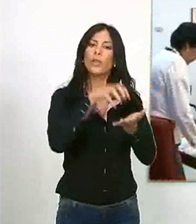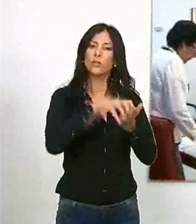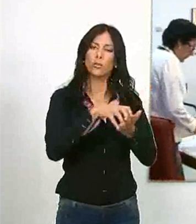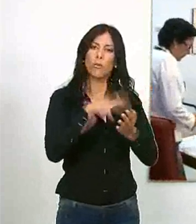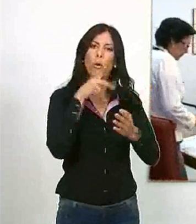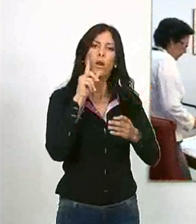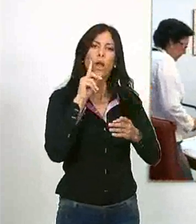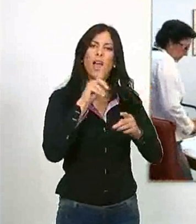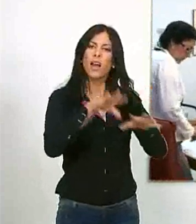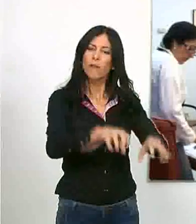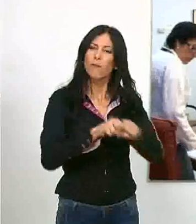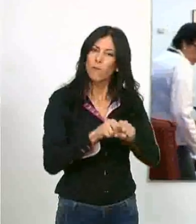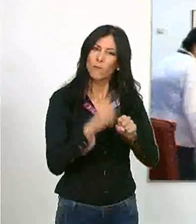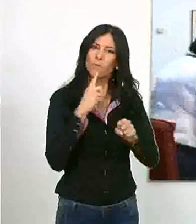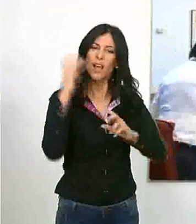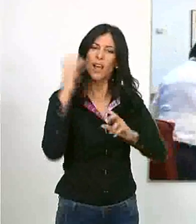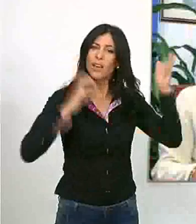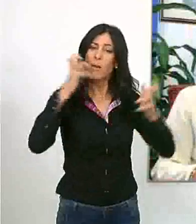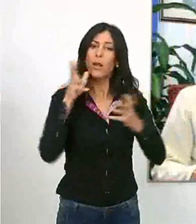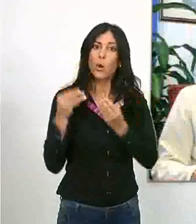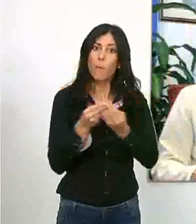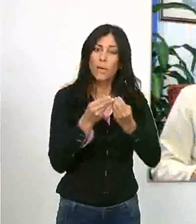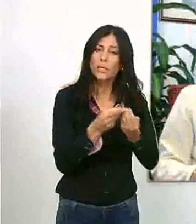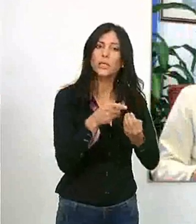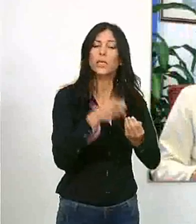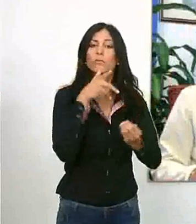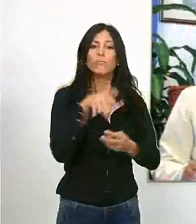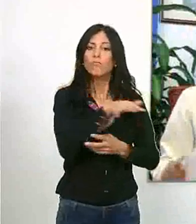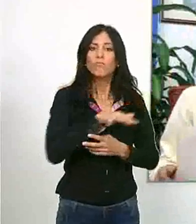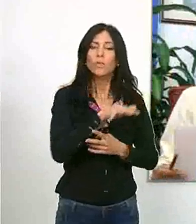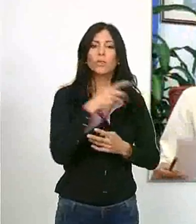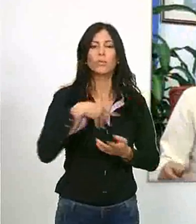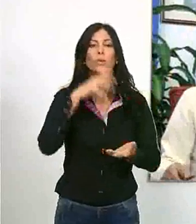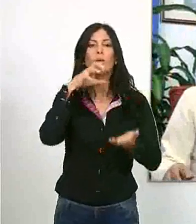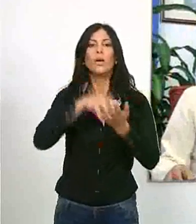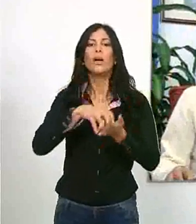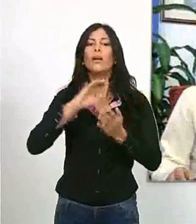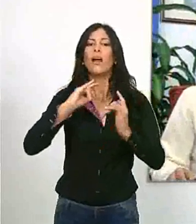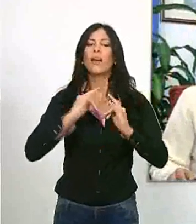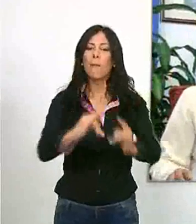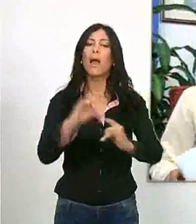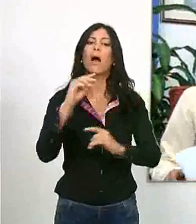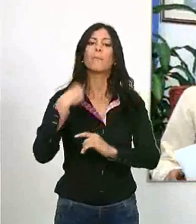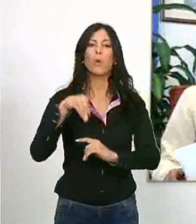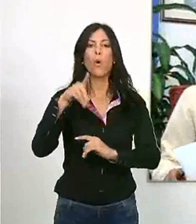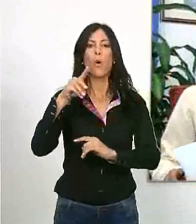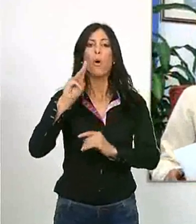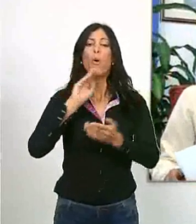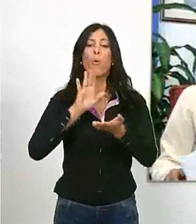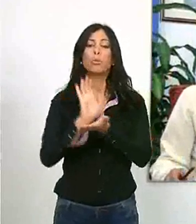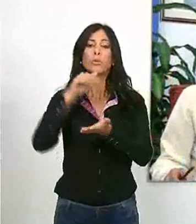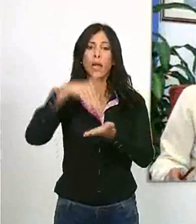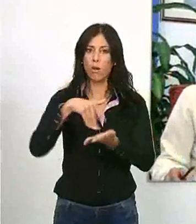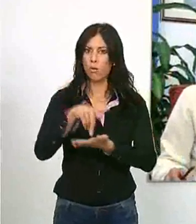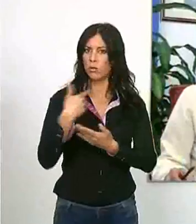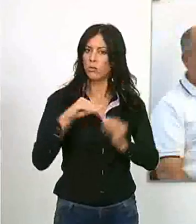nuevo Centro Refugio de Acogida de Animales de Compañía situado en las inmediaciones de la Rambla de Puntalón que se terminó de